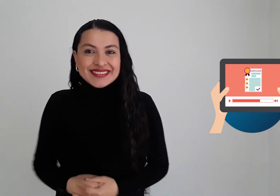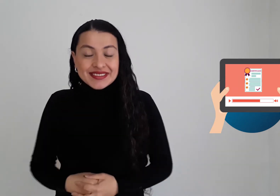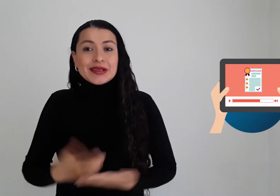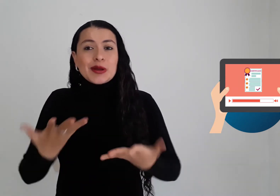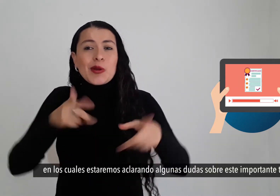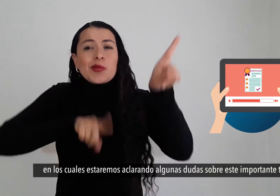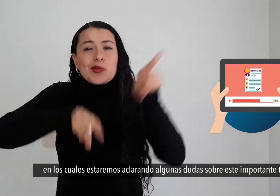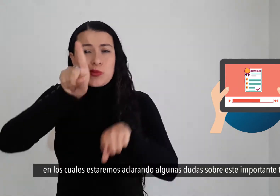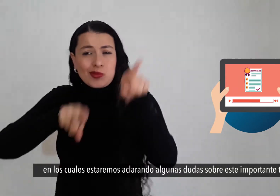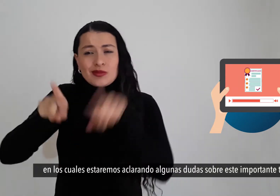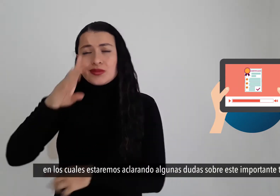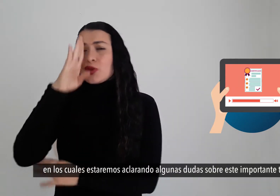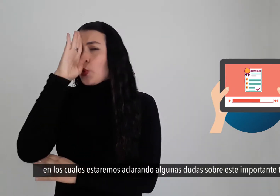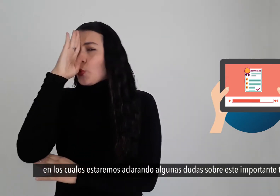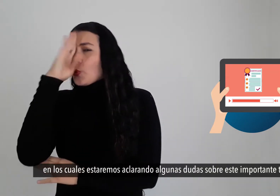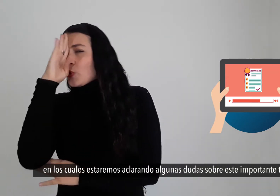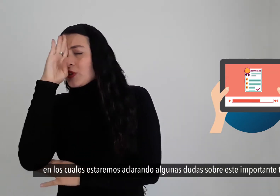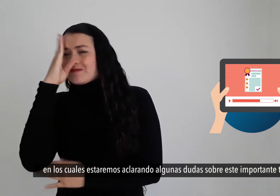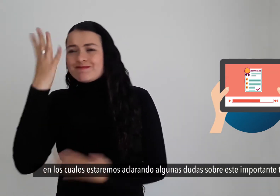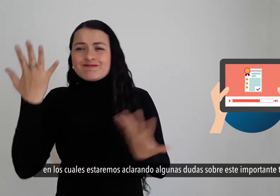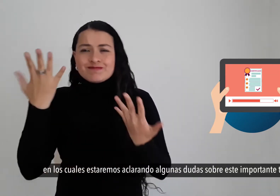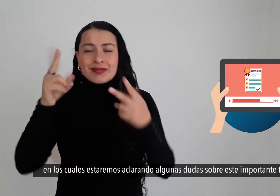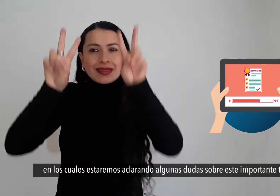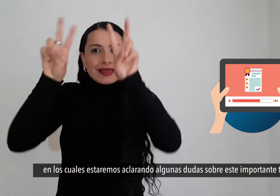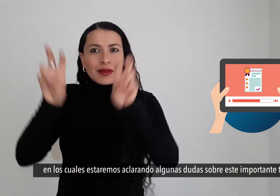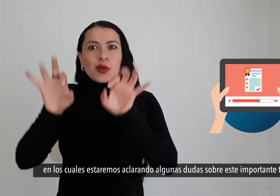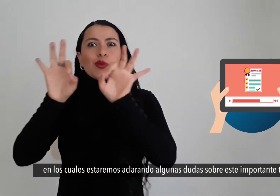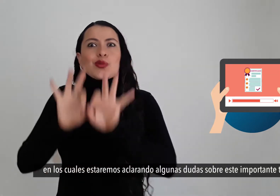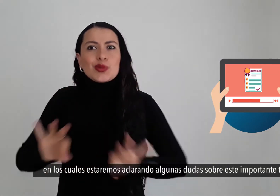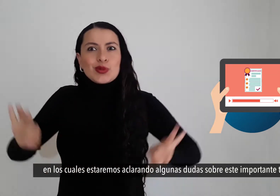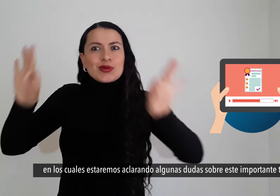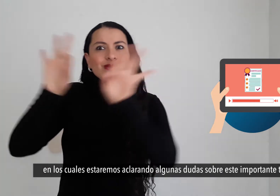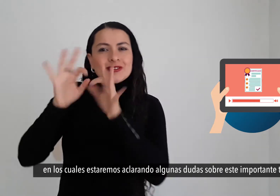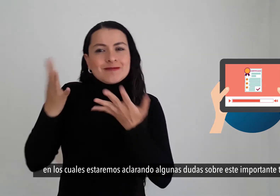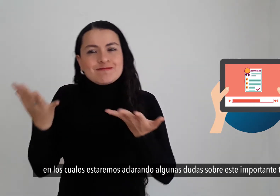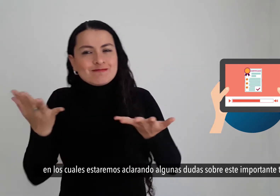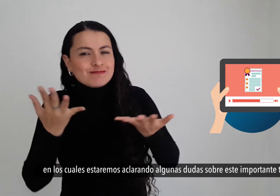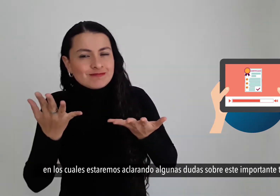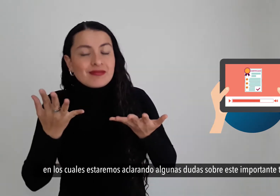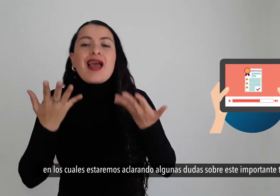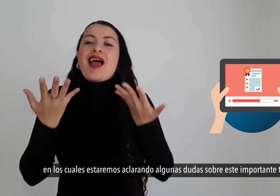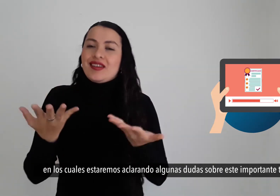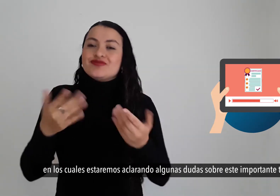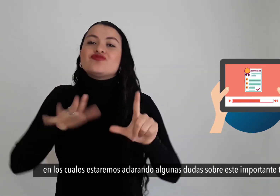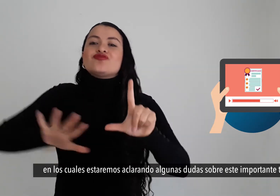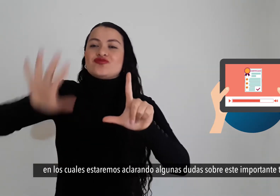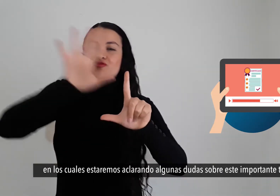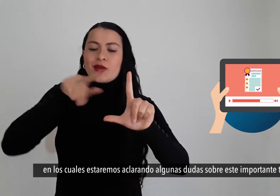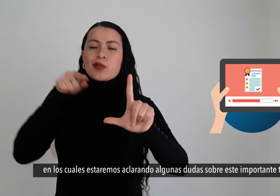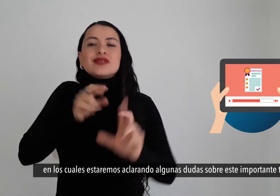en los cuales estaremos aclarando algunas dudas sobre este importante tema.